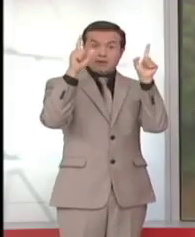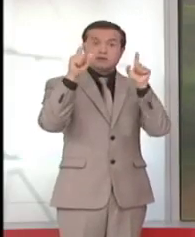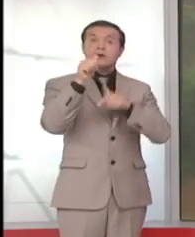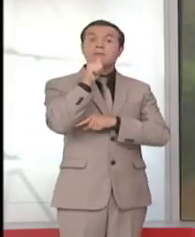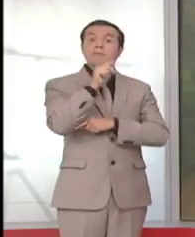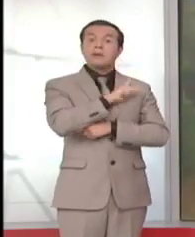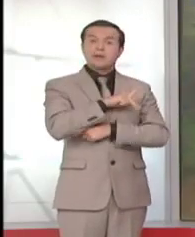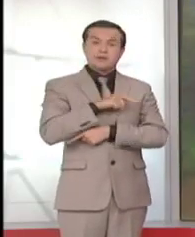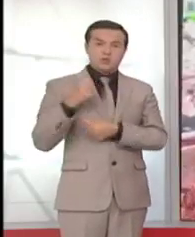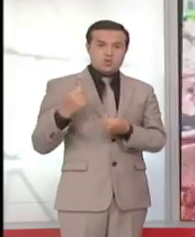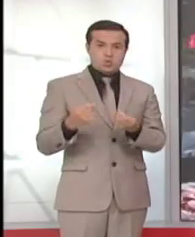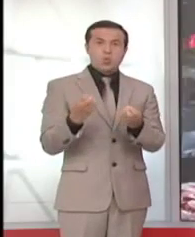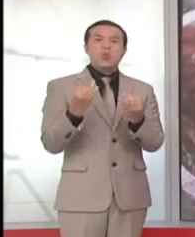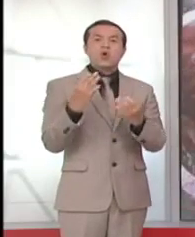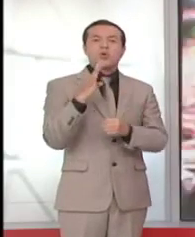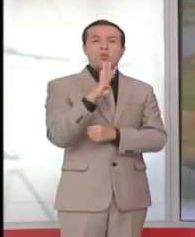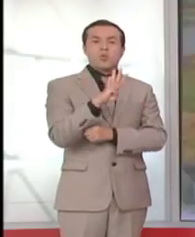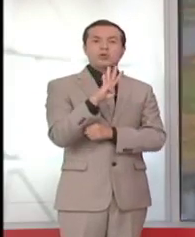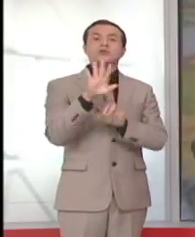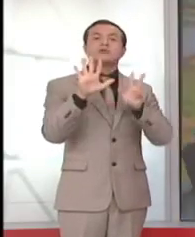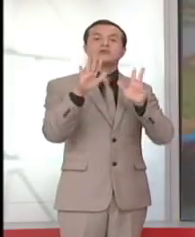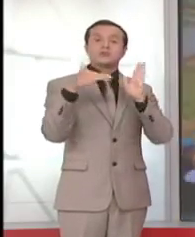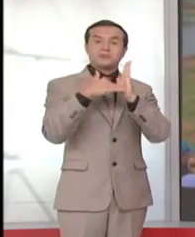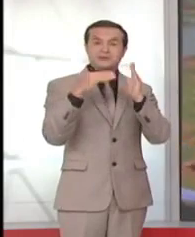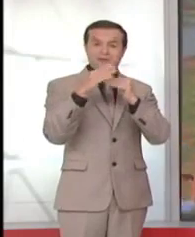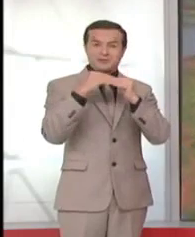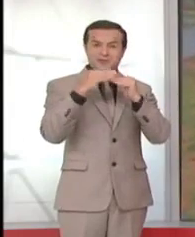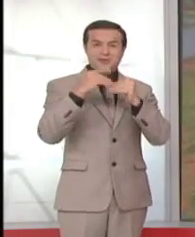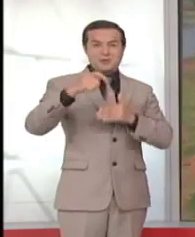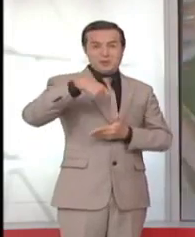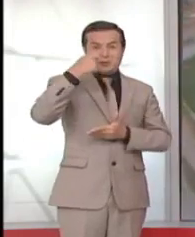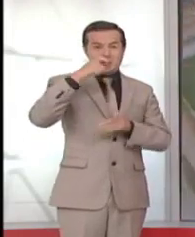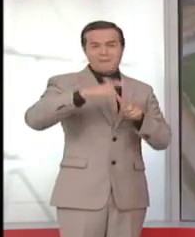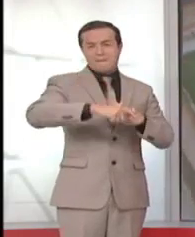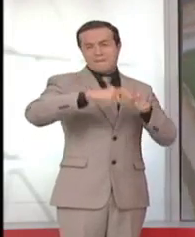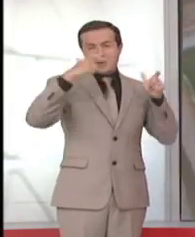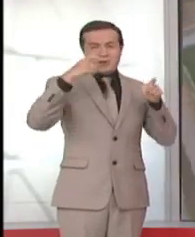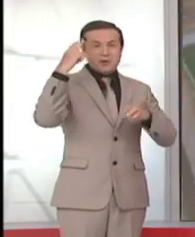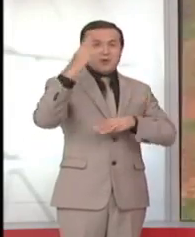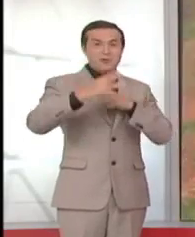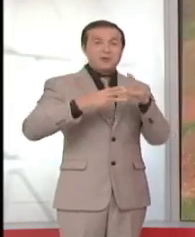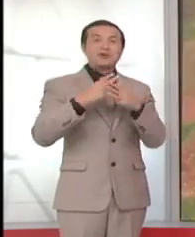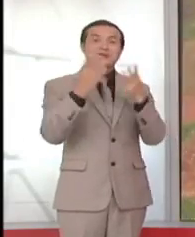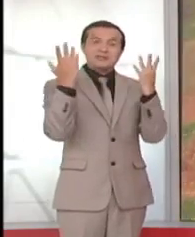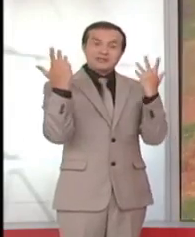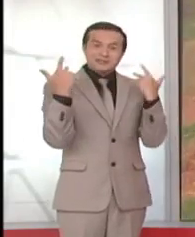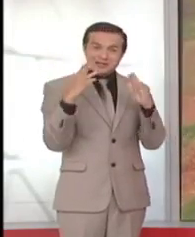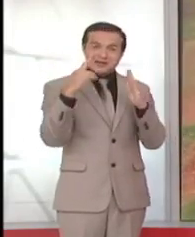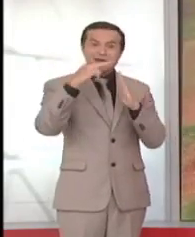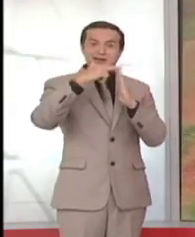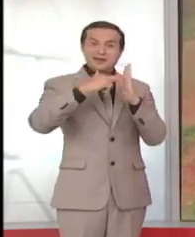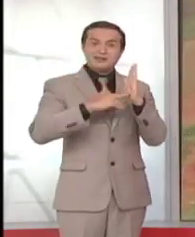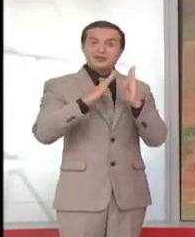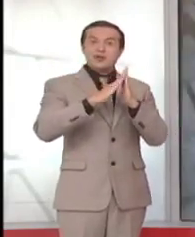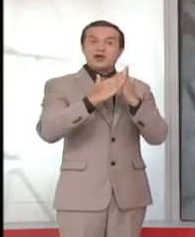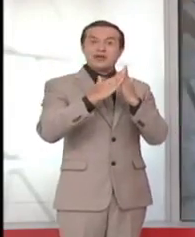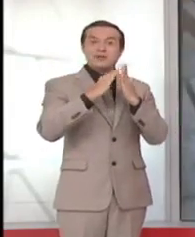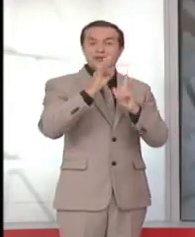mil dólares. Se logró construir la cuchara de palo más grande del mundo y ya ingresó al registro de los récord Guinness. La